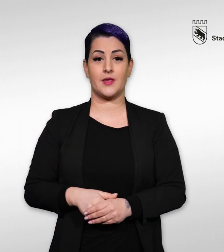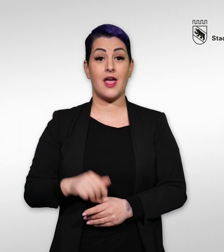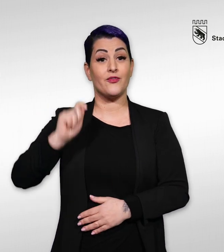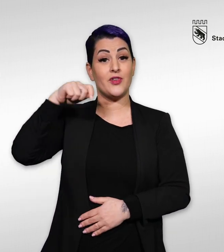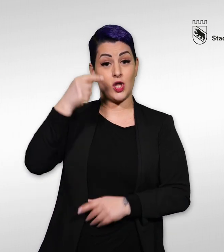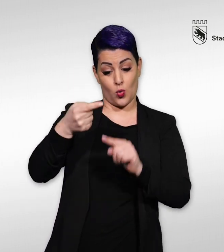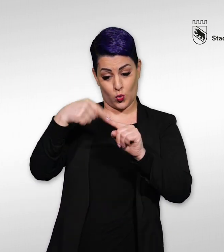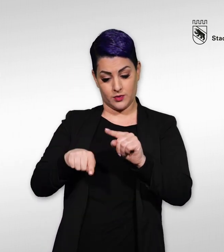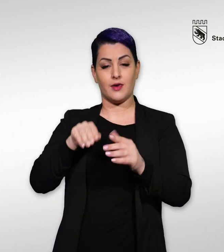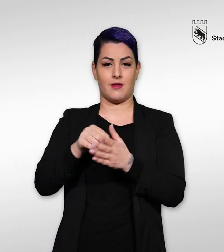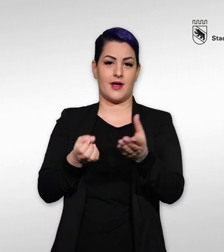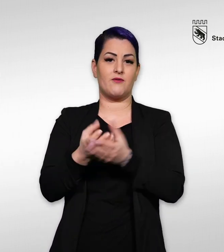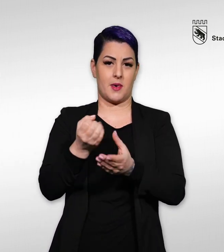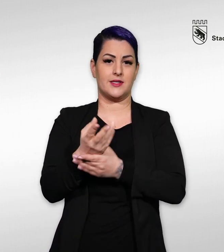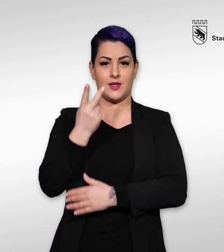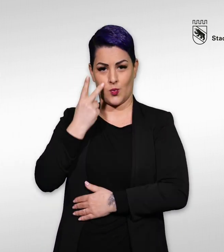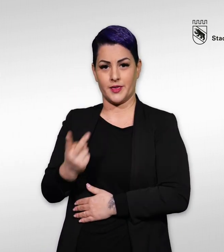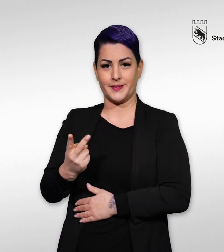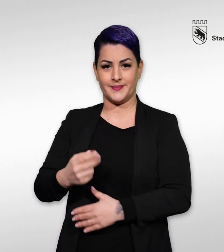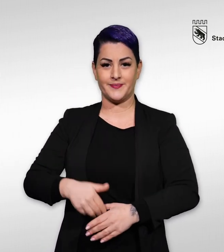Informationen finden Sie unter diesem Video.